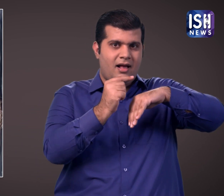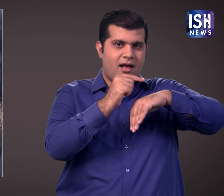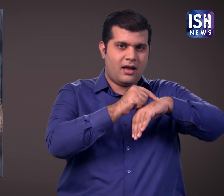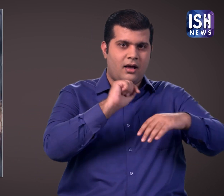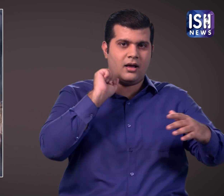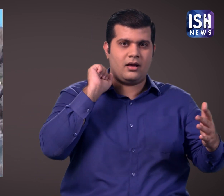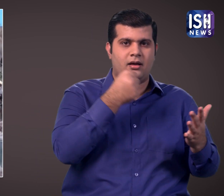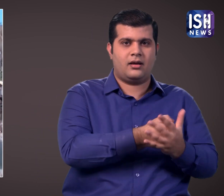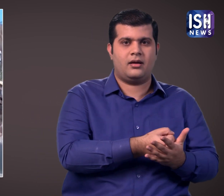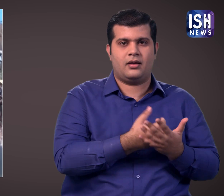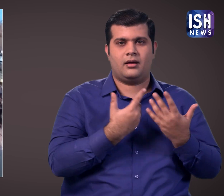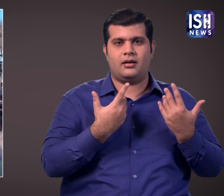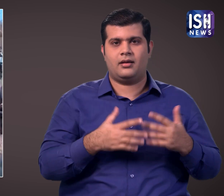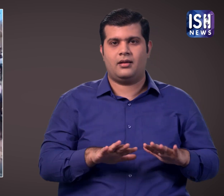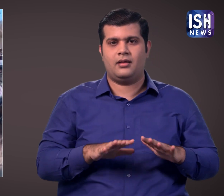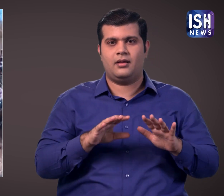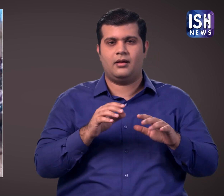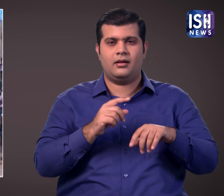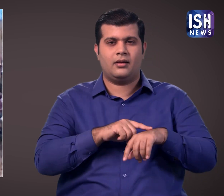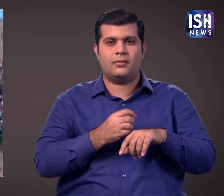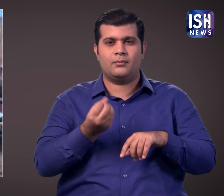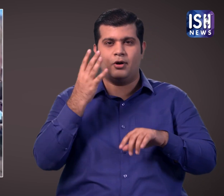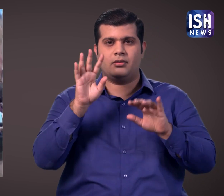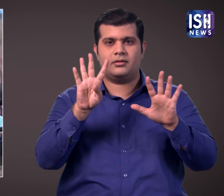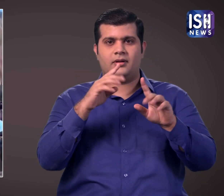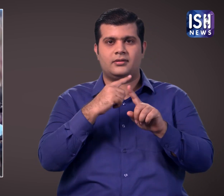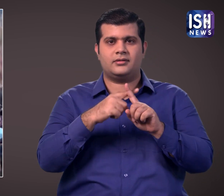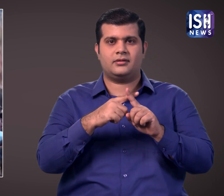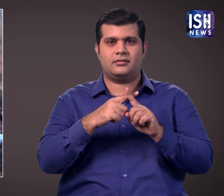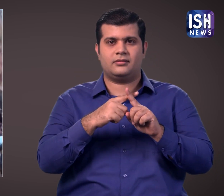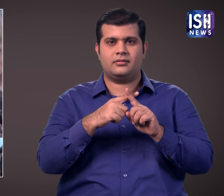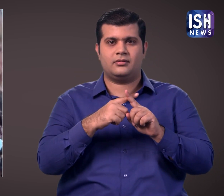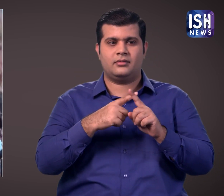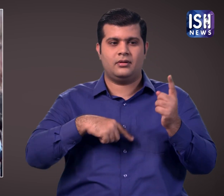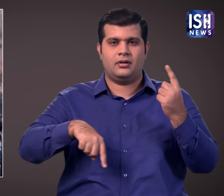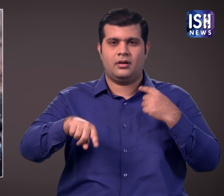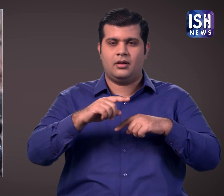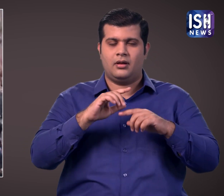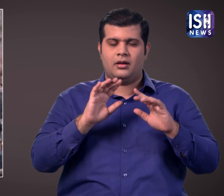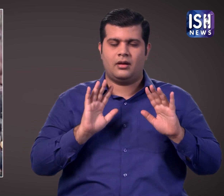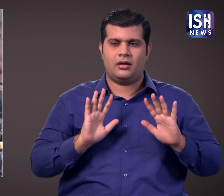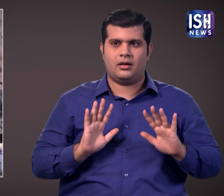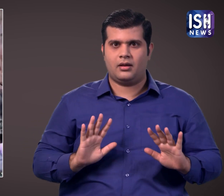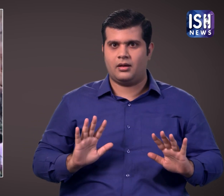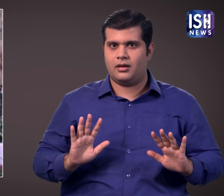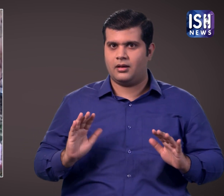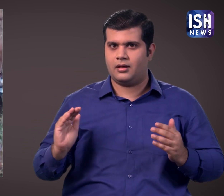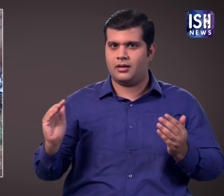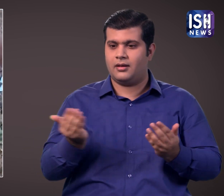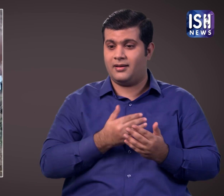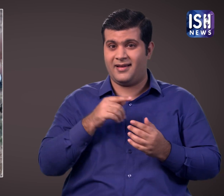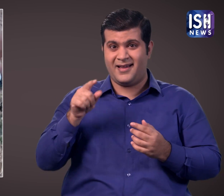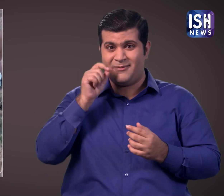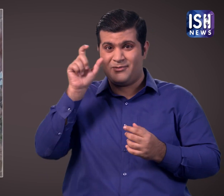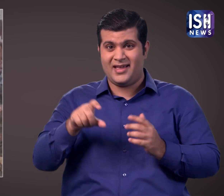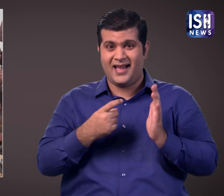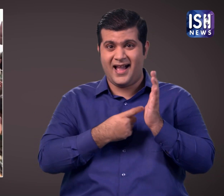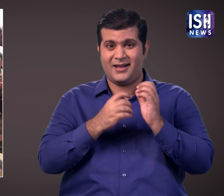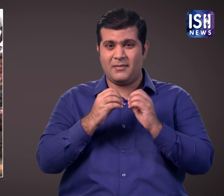रसी की मदद से ले गए और पाहाड की चोटी पर पहुँँच गए सुबह साड़े नौ बजे पाहाड पर पहुँचे अंत में वहब